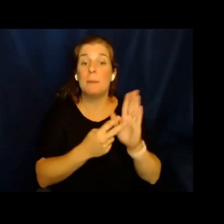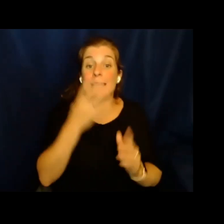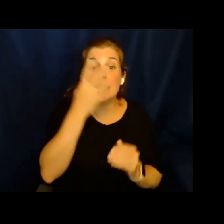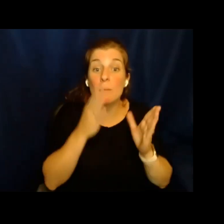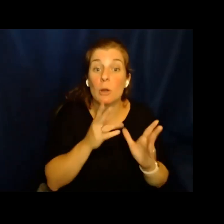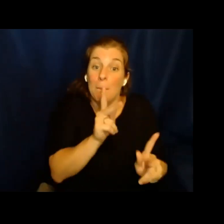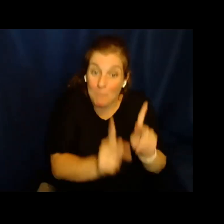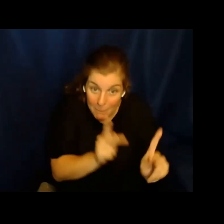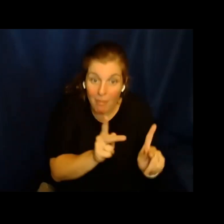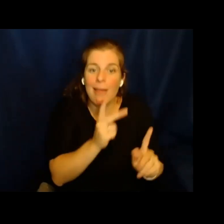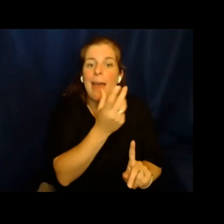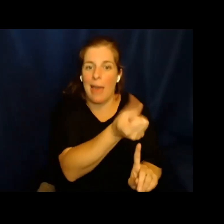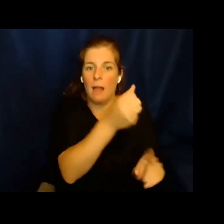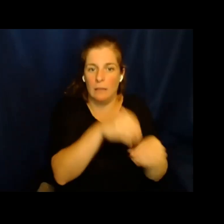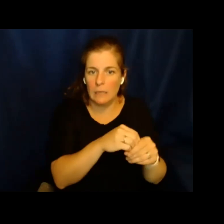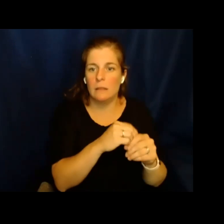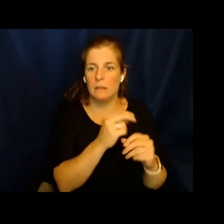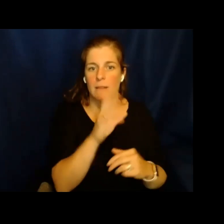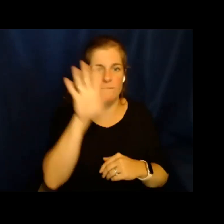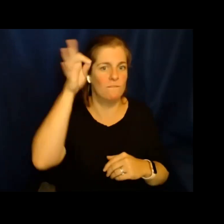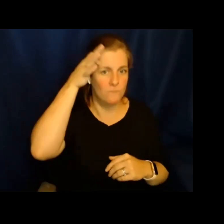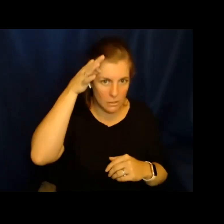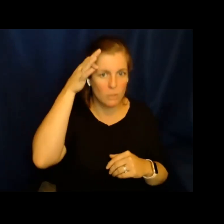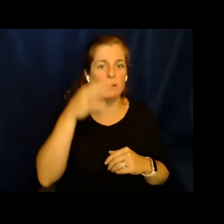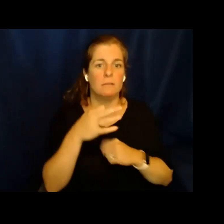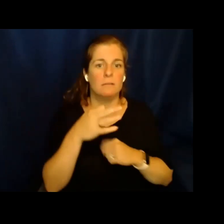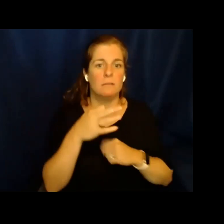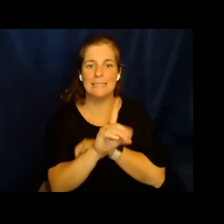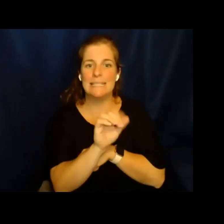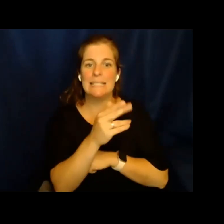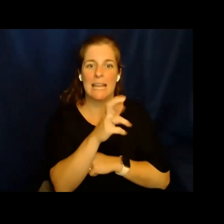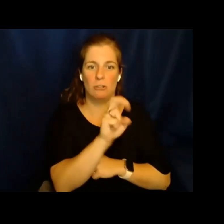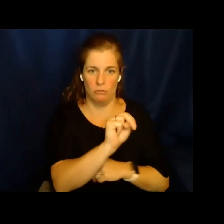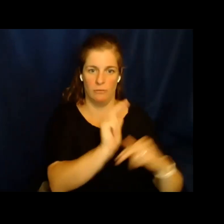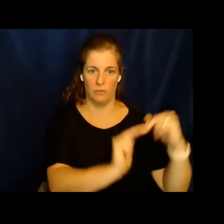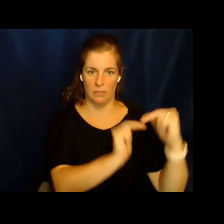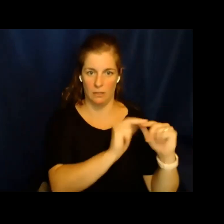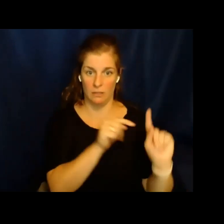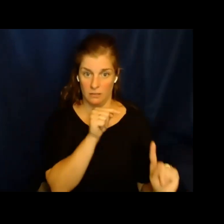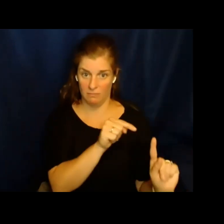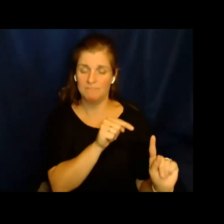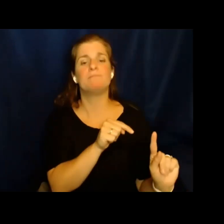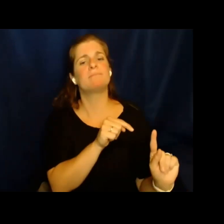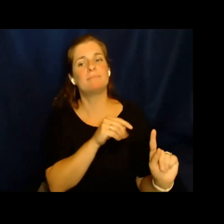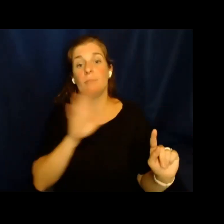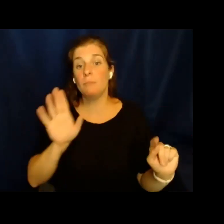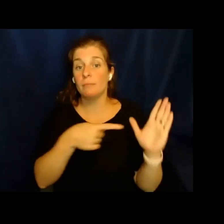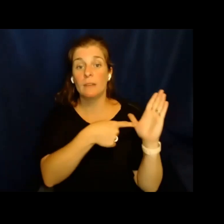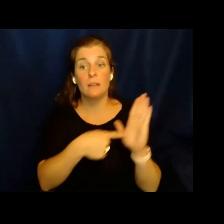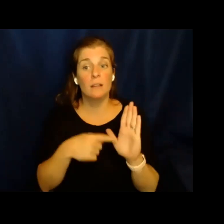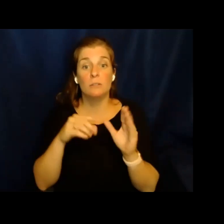parte de los agentes. Y estos son inmigrantes que están detenidos por ICE en diferentes instalaciones de detención o